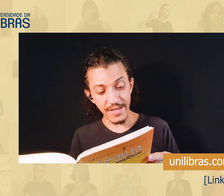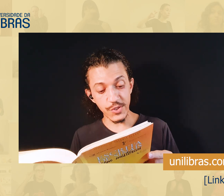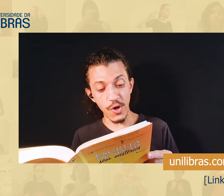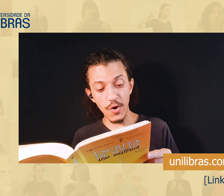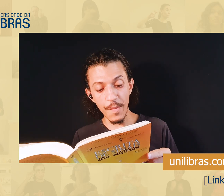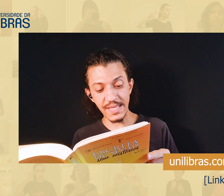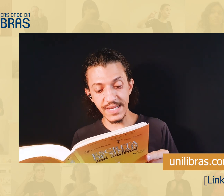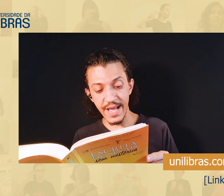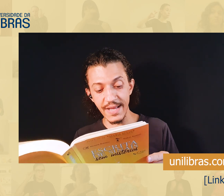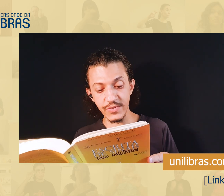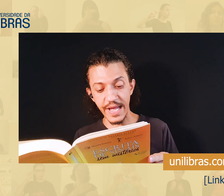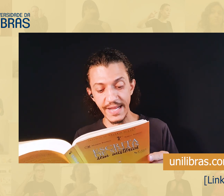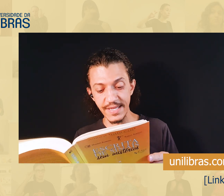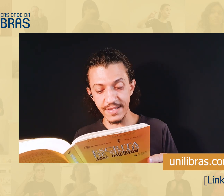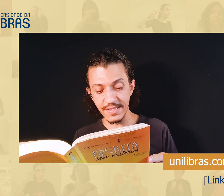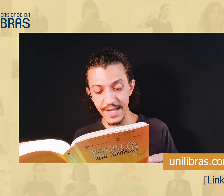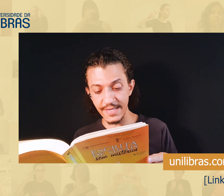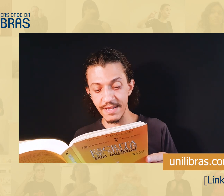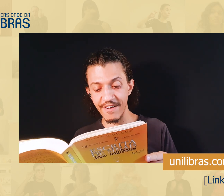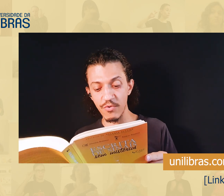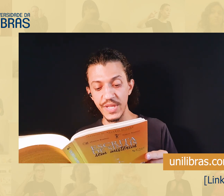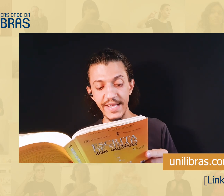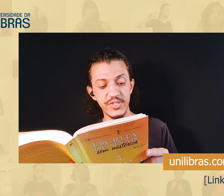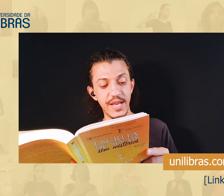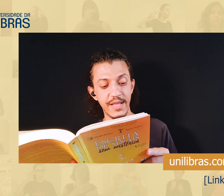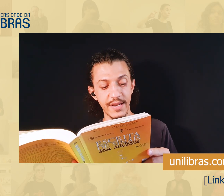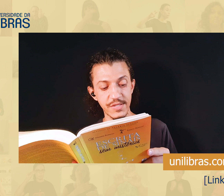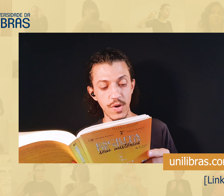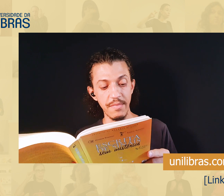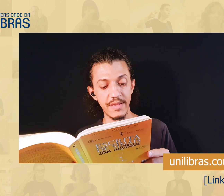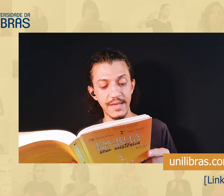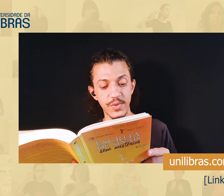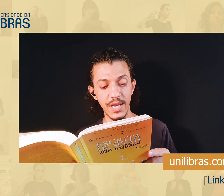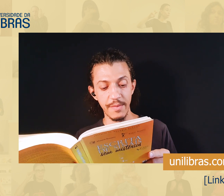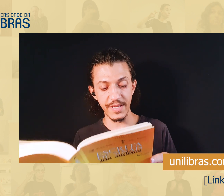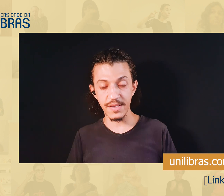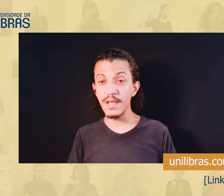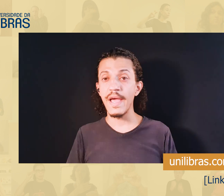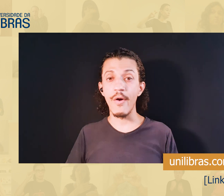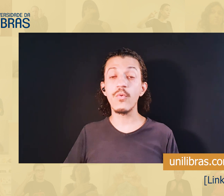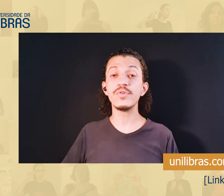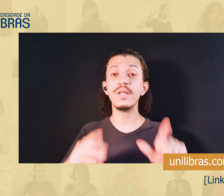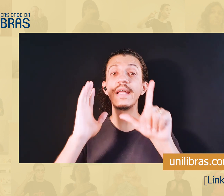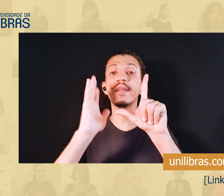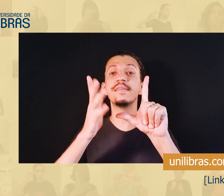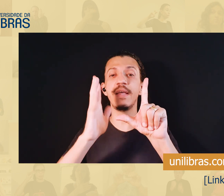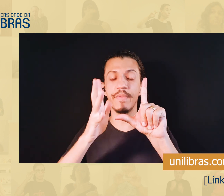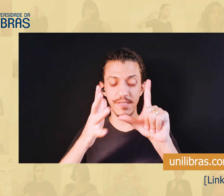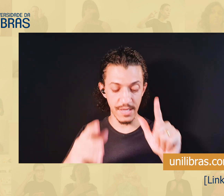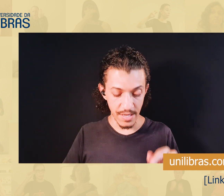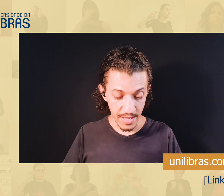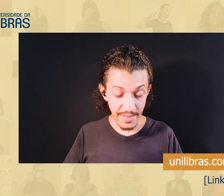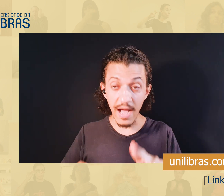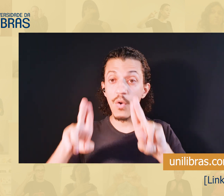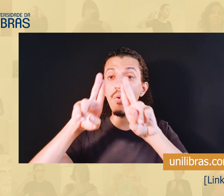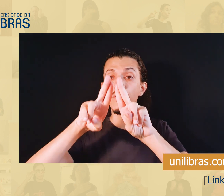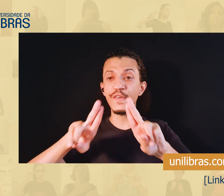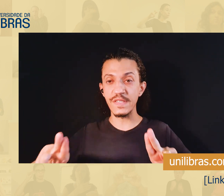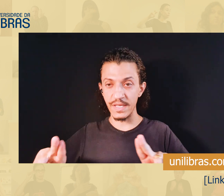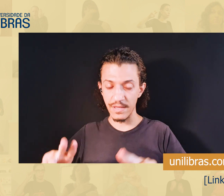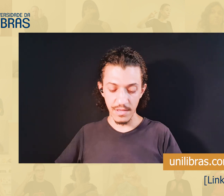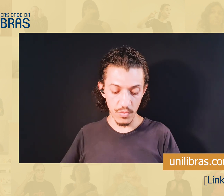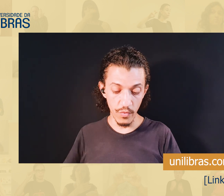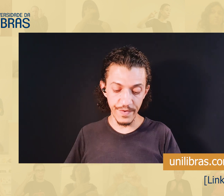Porém, só comecei a estudar a escrita de sinais na Faculdade de Letras com habilitação em Libras, é o curso de Letras Libras da